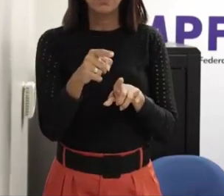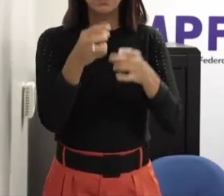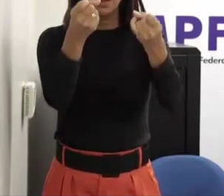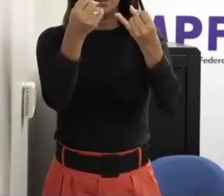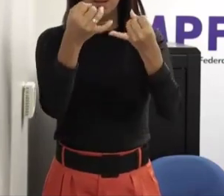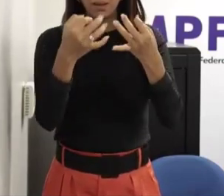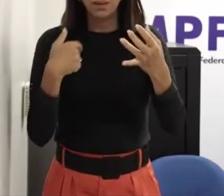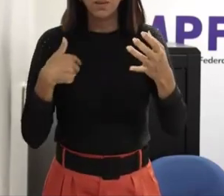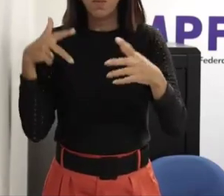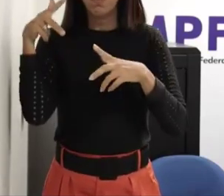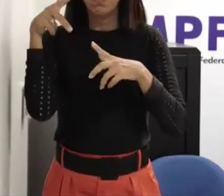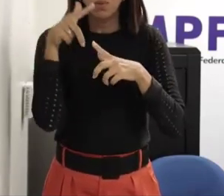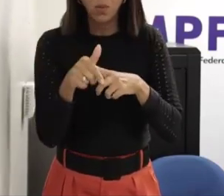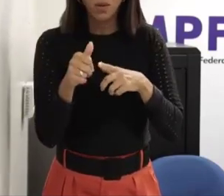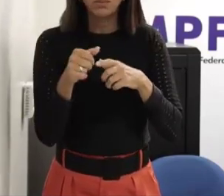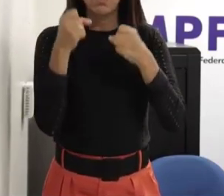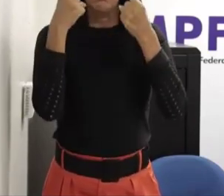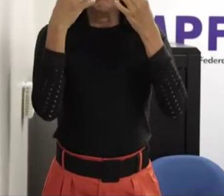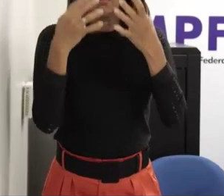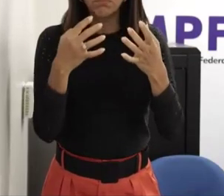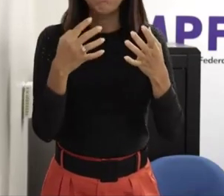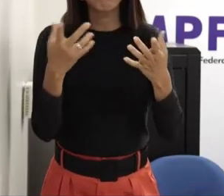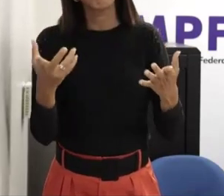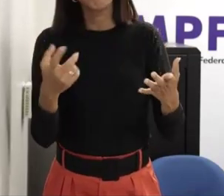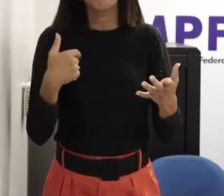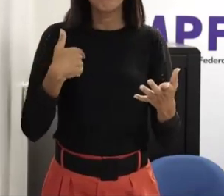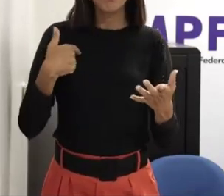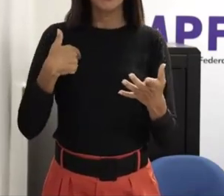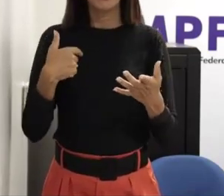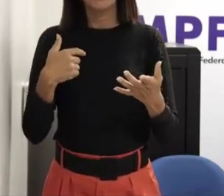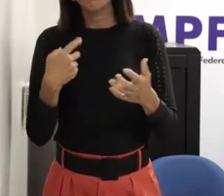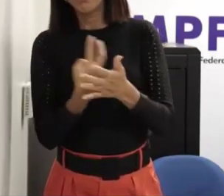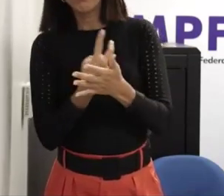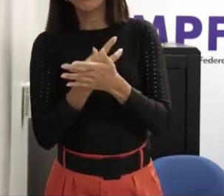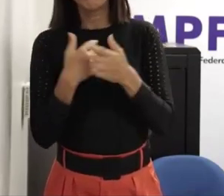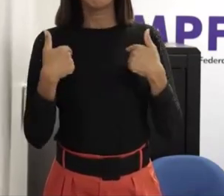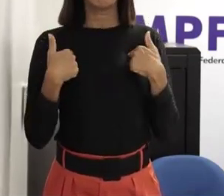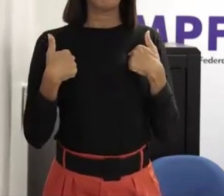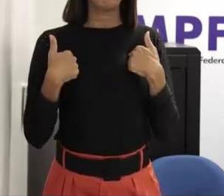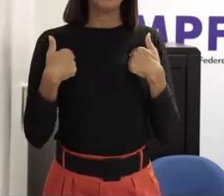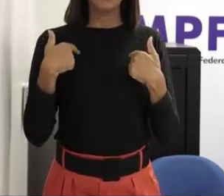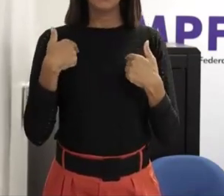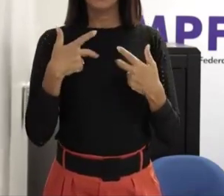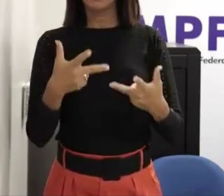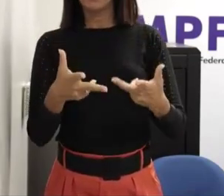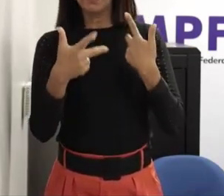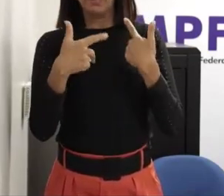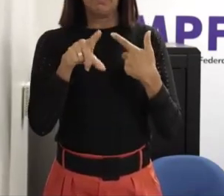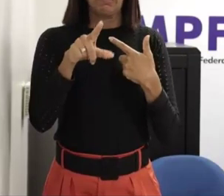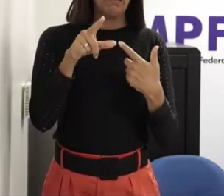inibitório então estimule a pessoa a falar muito a dar vazão a dar o significado né